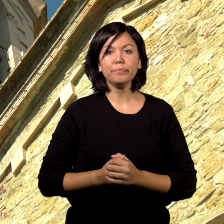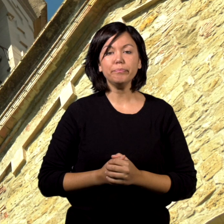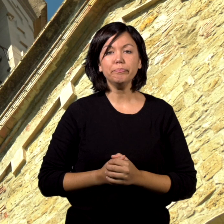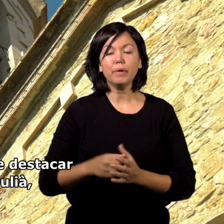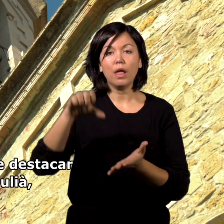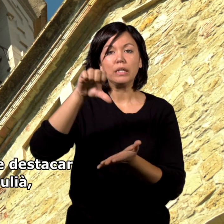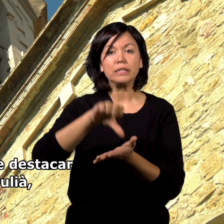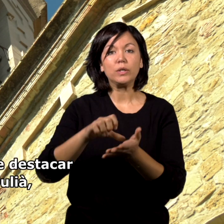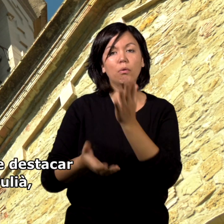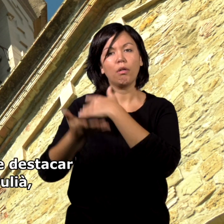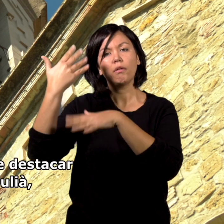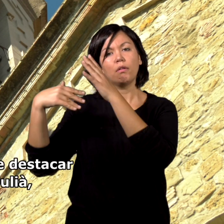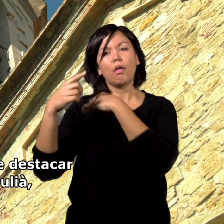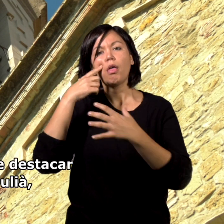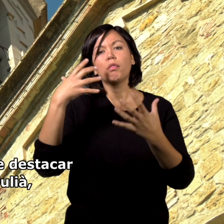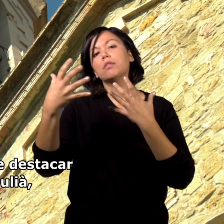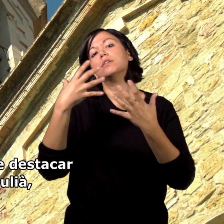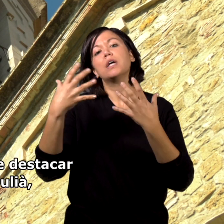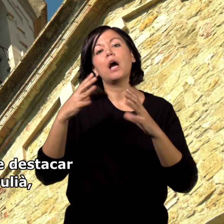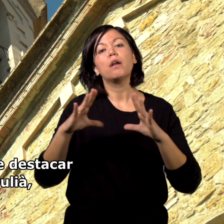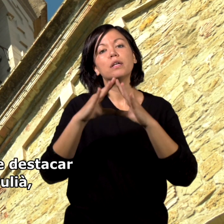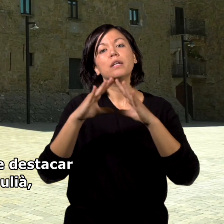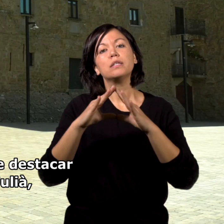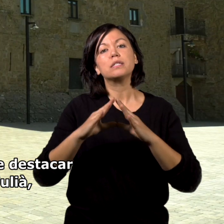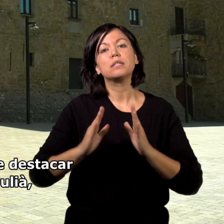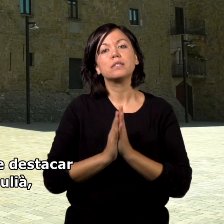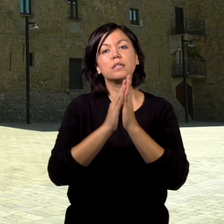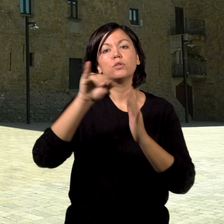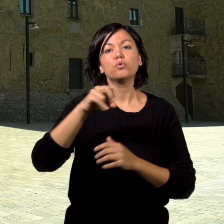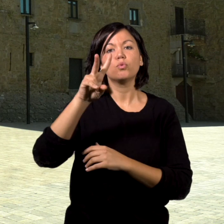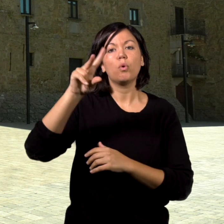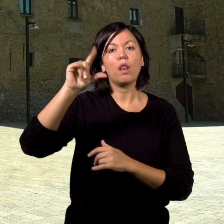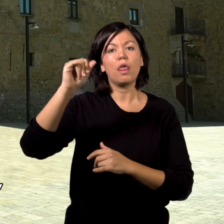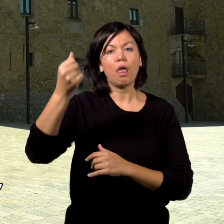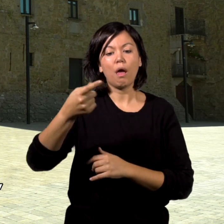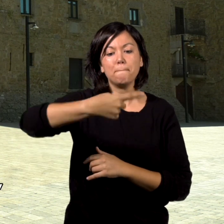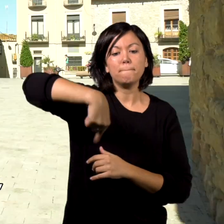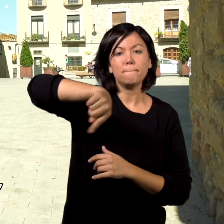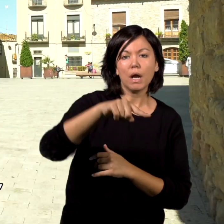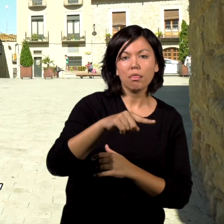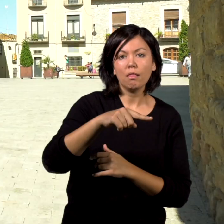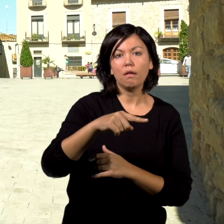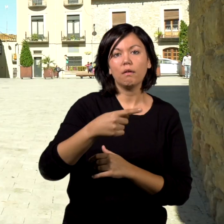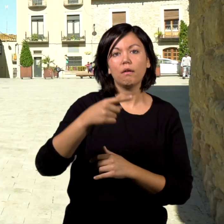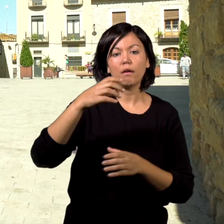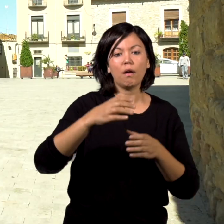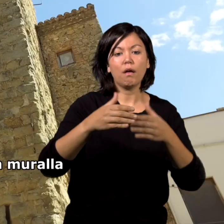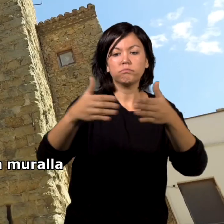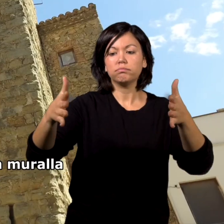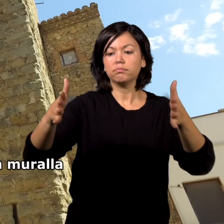Del núcleo antiguo cabe destacar la Iglesia de San Juliá, la Plaza Mayor, las Torres